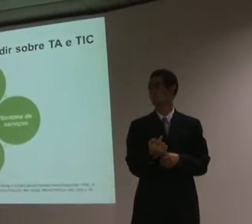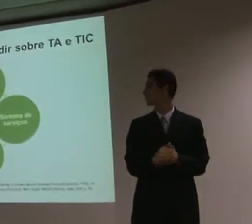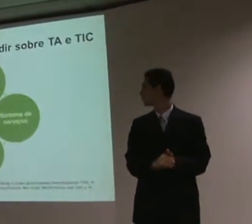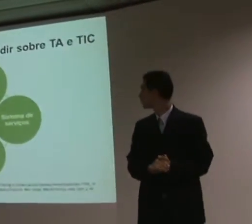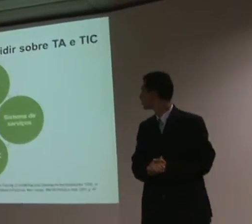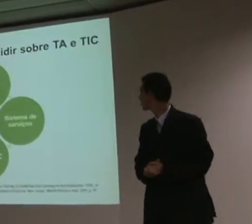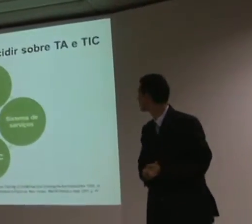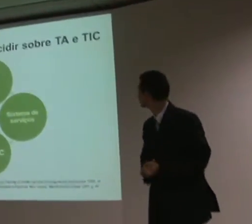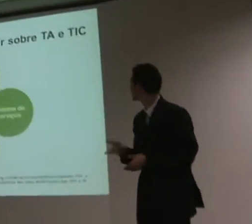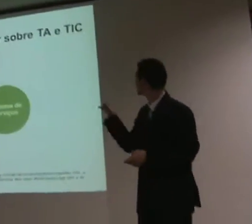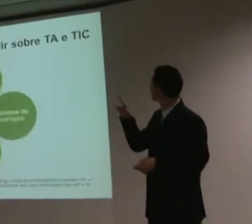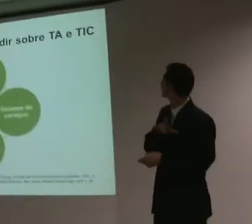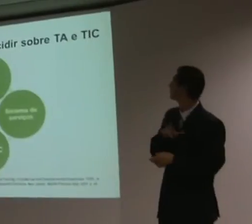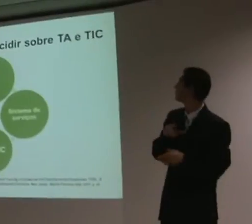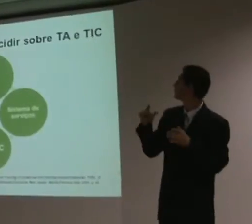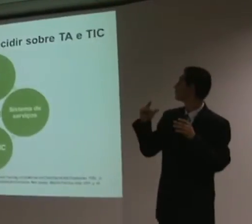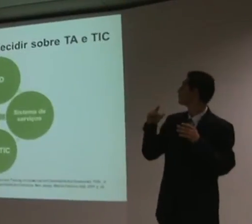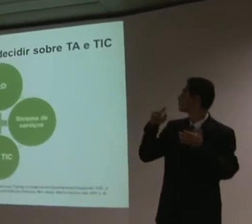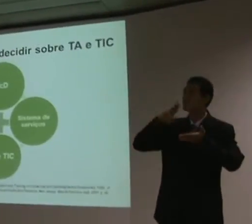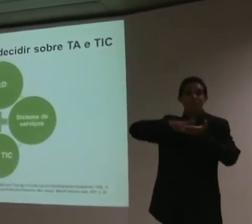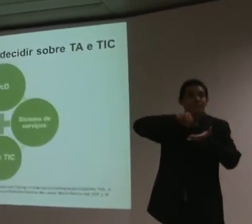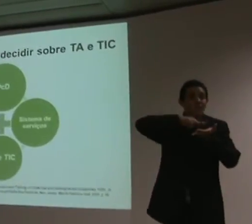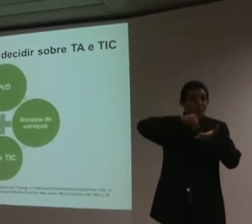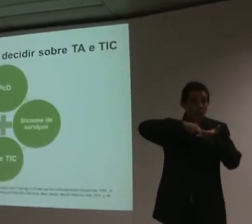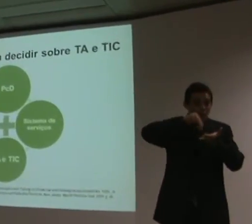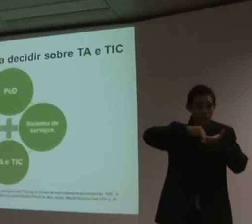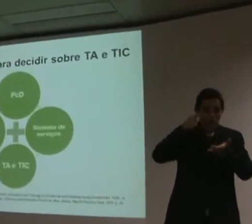Agora aqui tem uma metodologia para decidir sobre é... é...